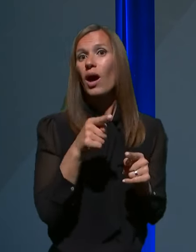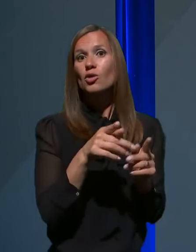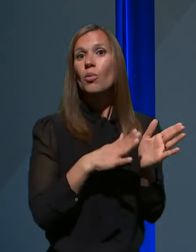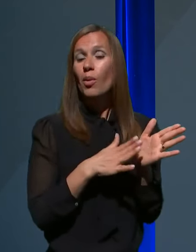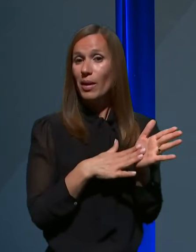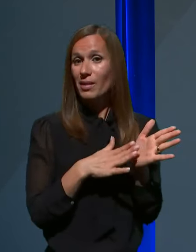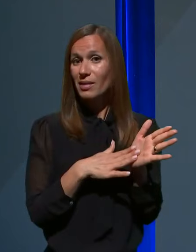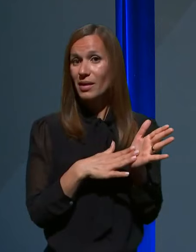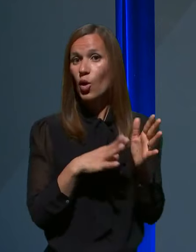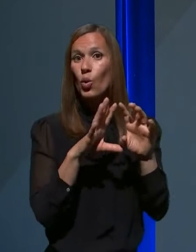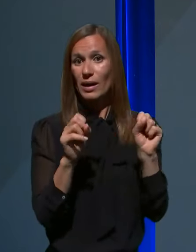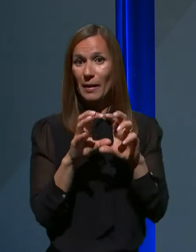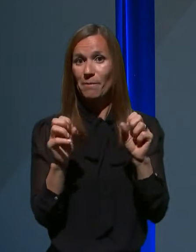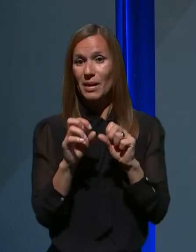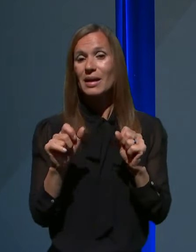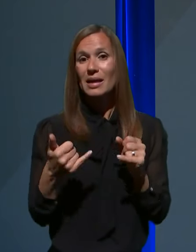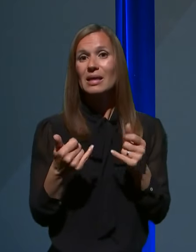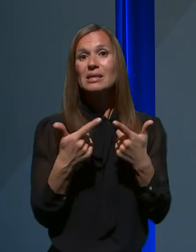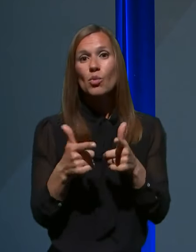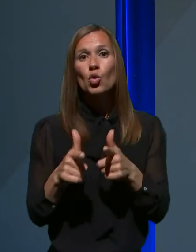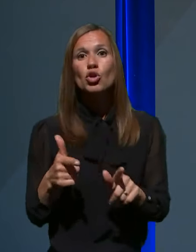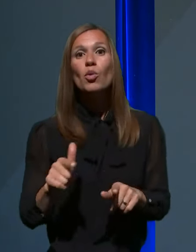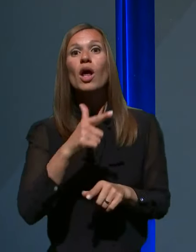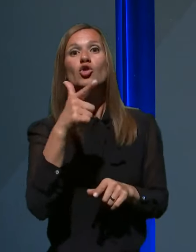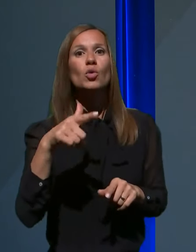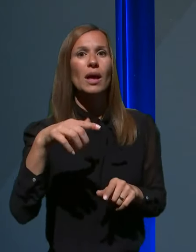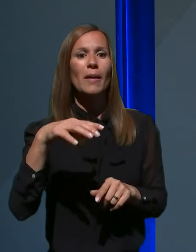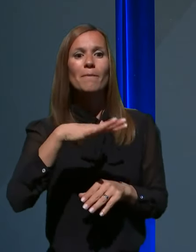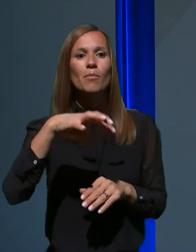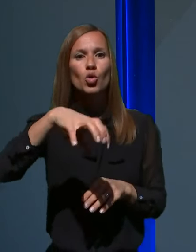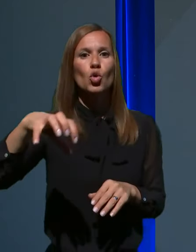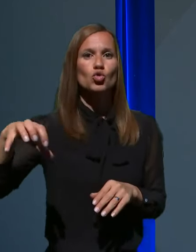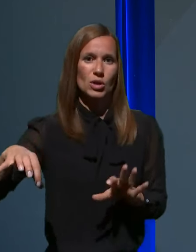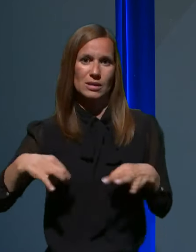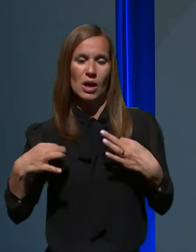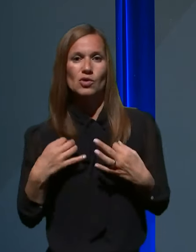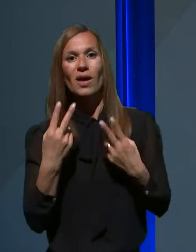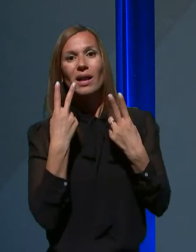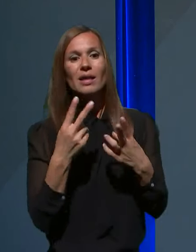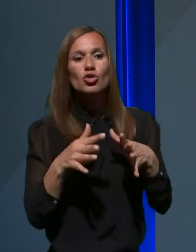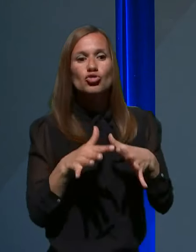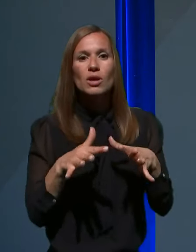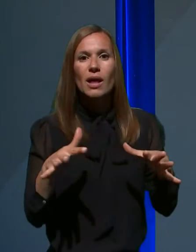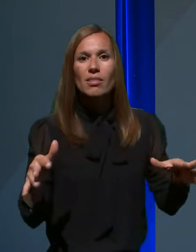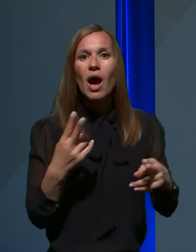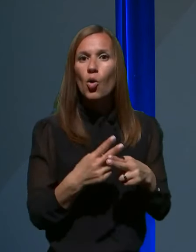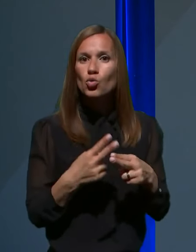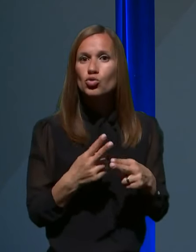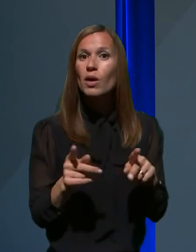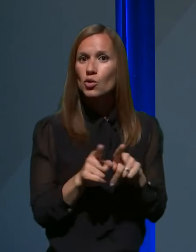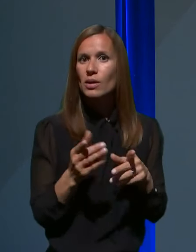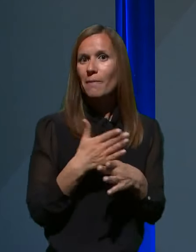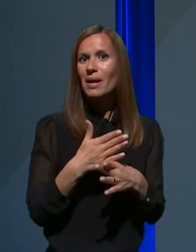ukrepi, ki jih sproščamo na drugih področjih zdravstva, glede more bitnega širjenja okužbe tudi med zdravstvenimi